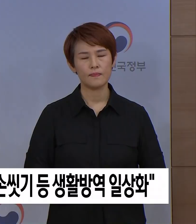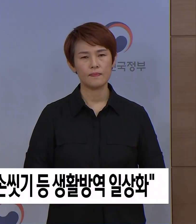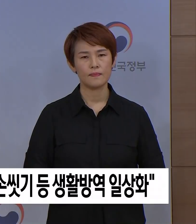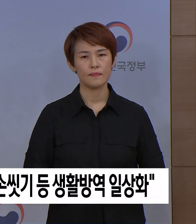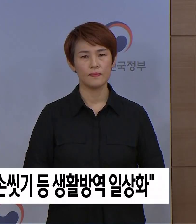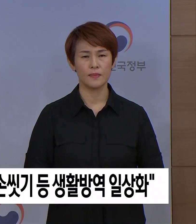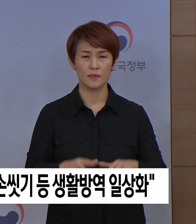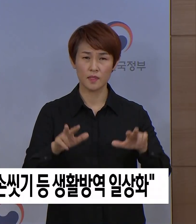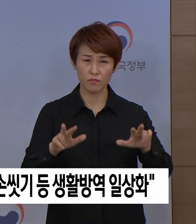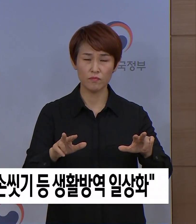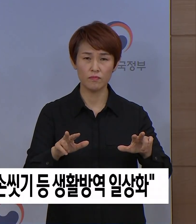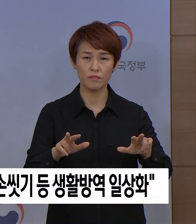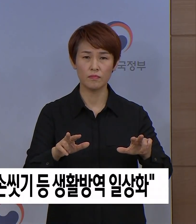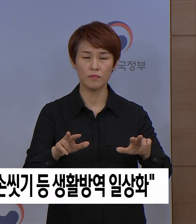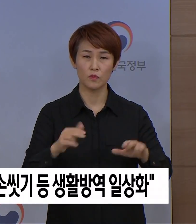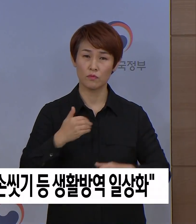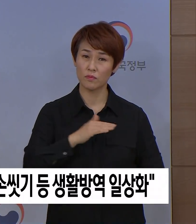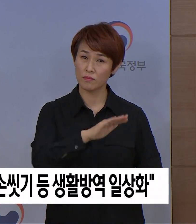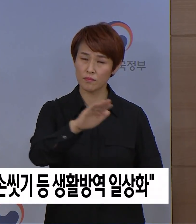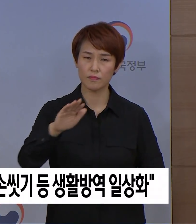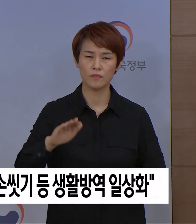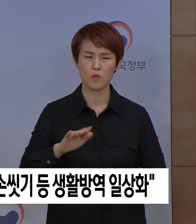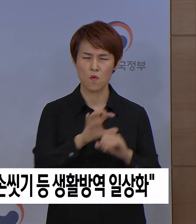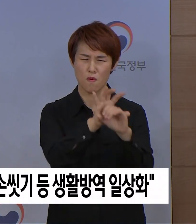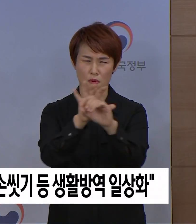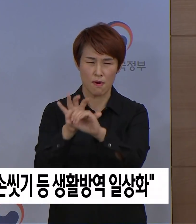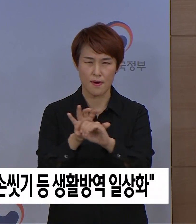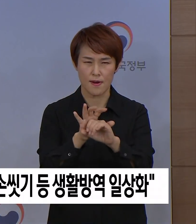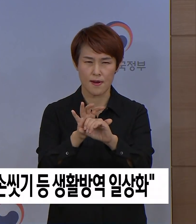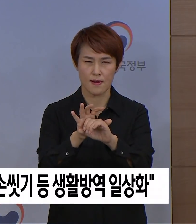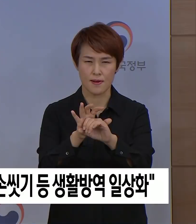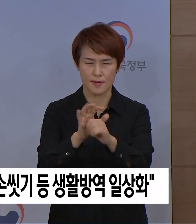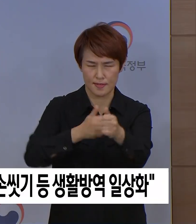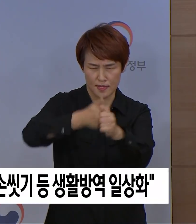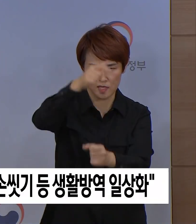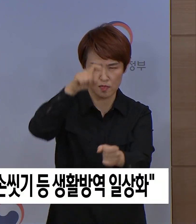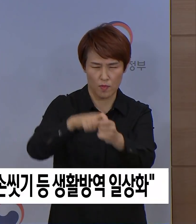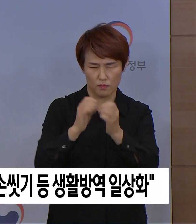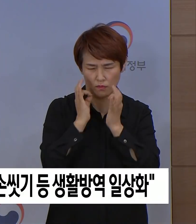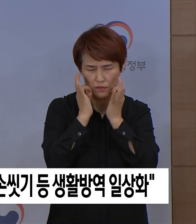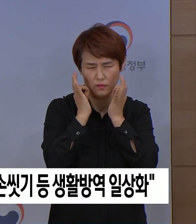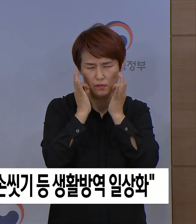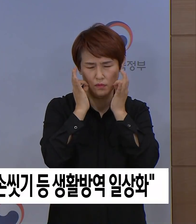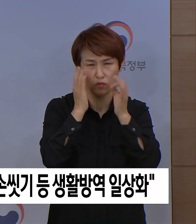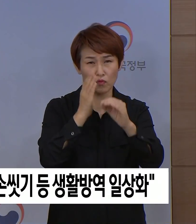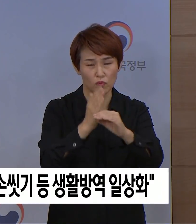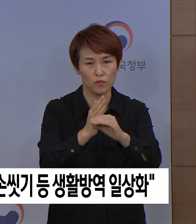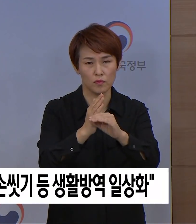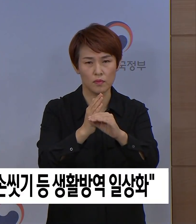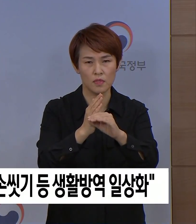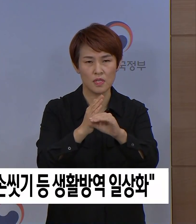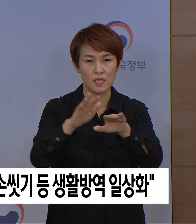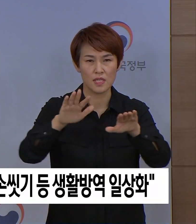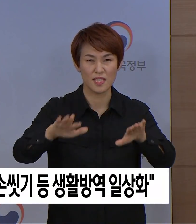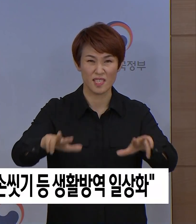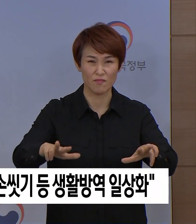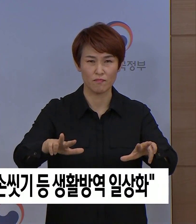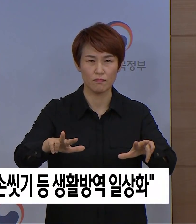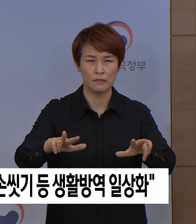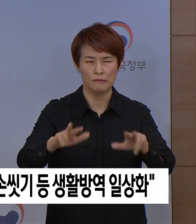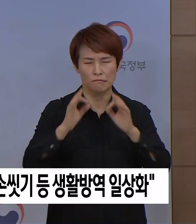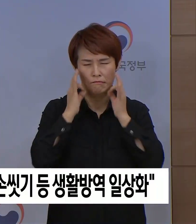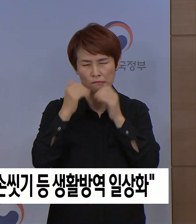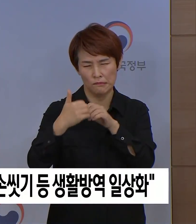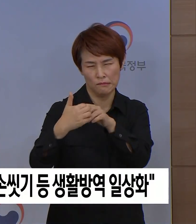지금 우리는 코로나19 바이러스와의 기나긴 줄다리기를 하고 있으며 아직은 평평하게 맞서고 있는 상황입니다.